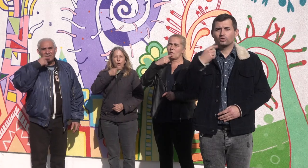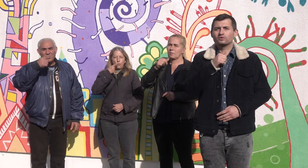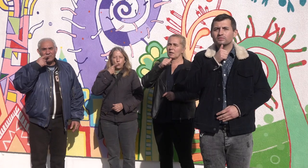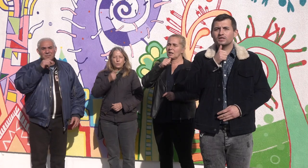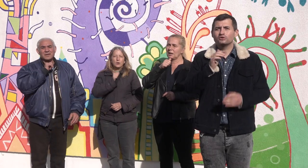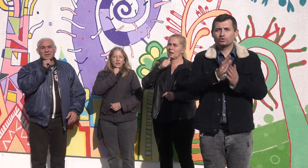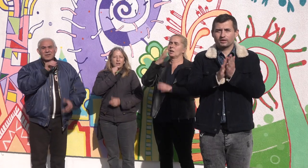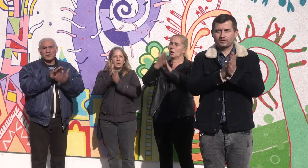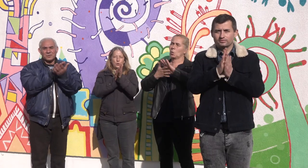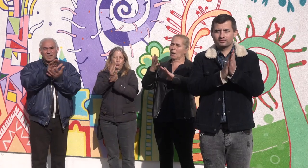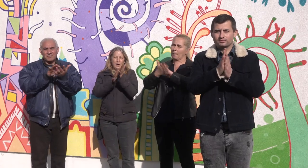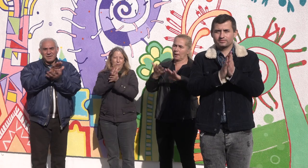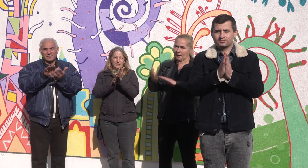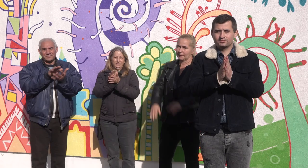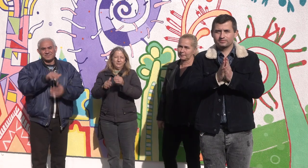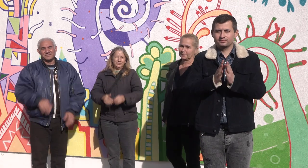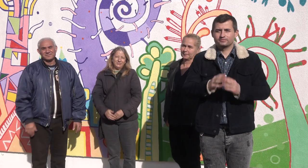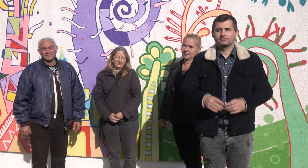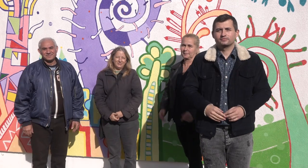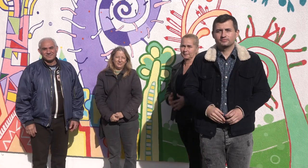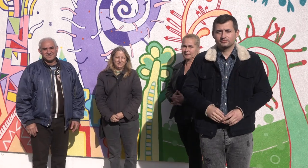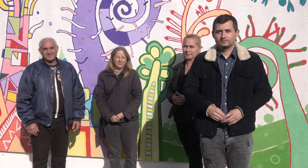govorimo i rukama. bi znali Zato, Nije